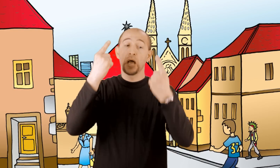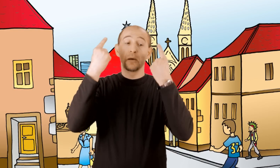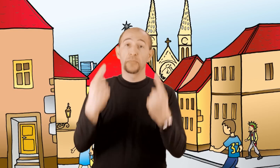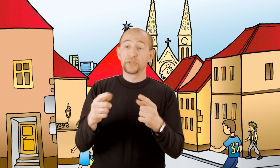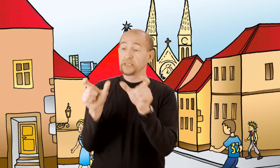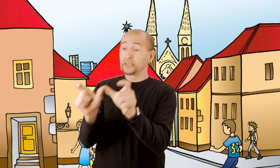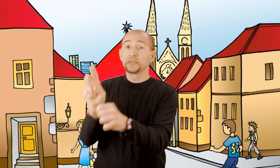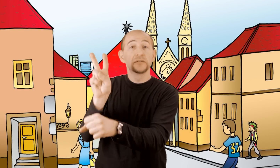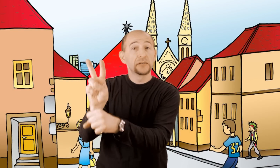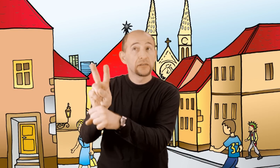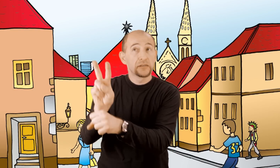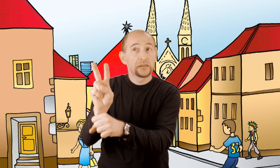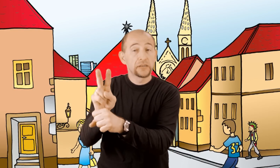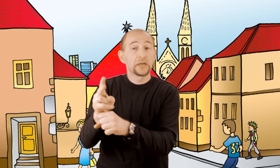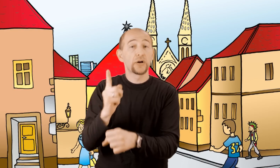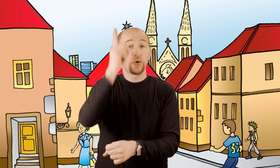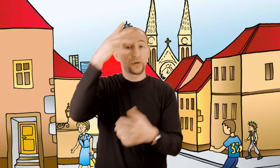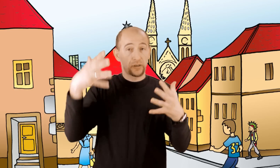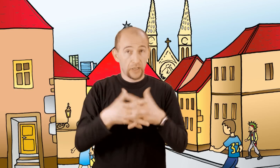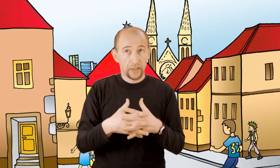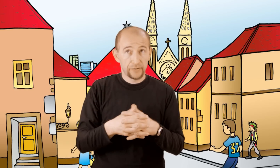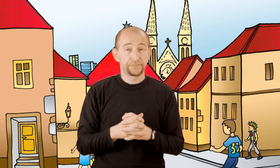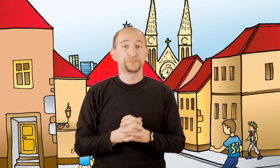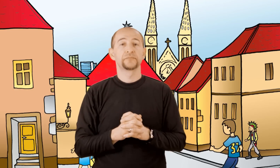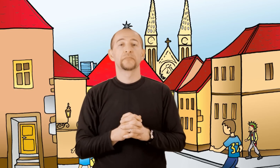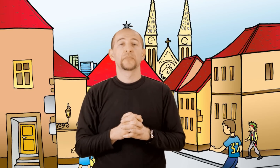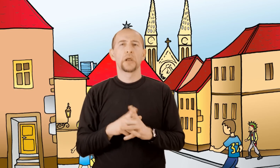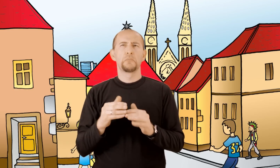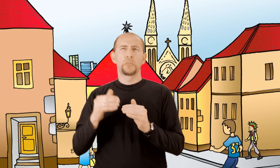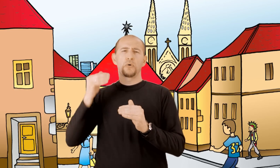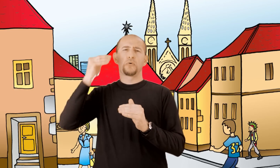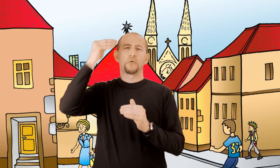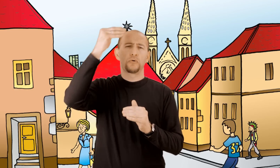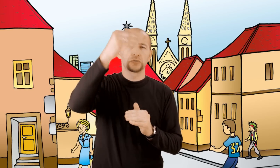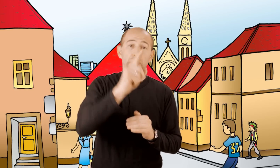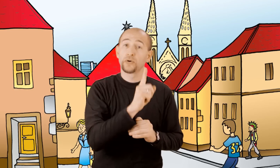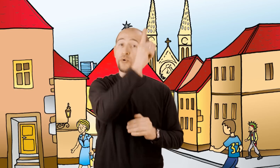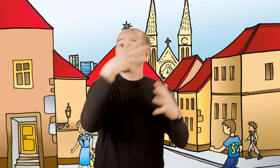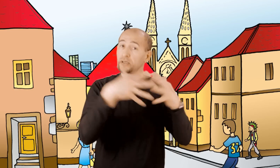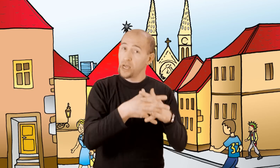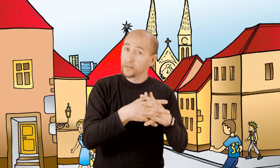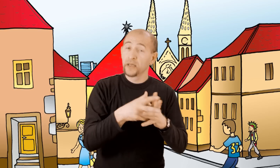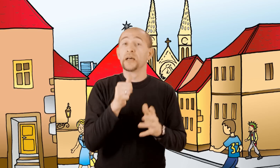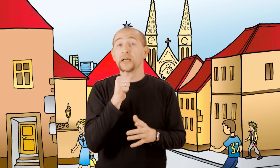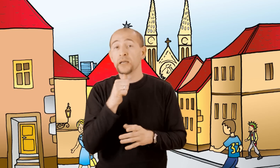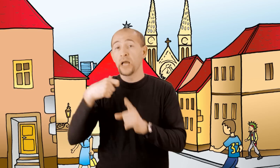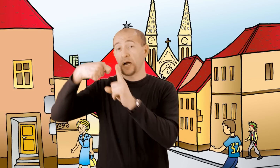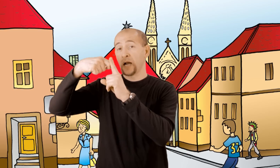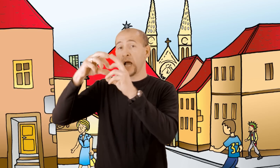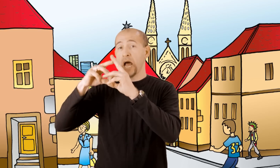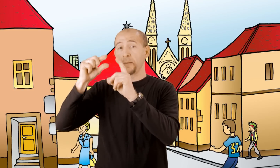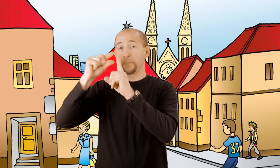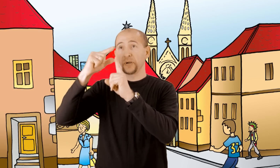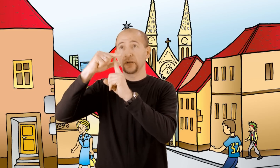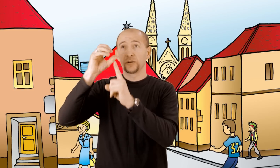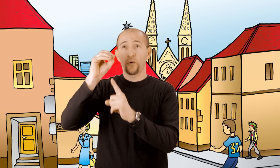Majka Božja od kamenitih vrata tako je postala zaštitnicom gradeca. A nedugo nakon tog čudesnog događaja